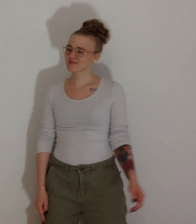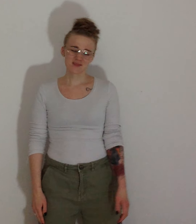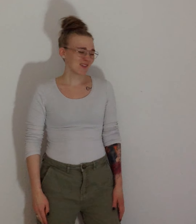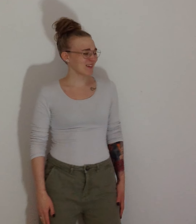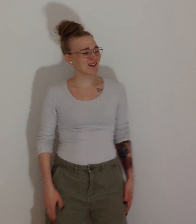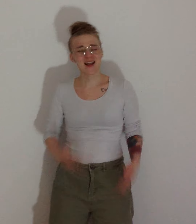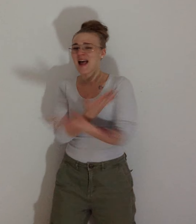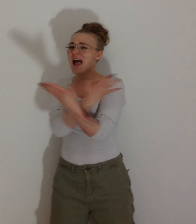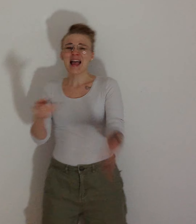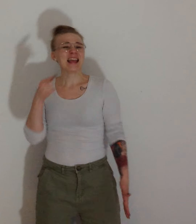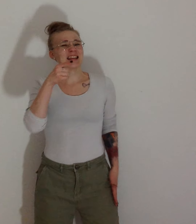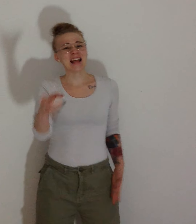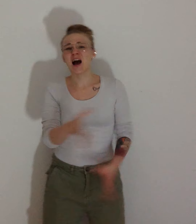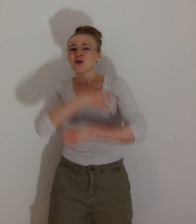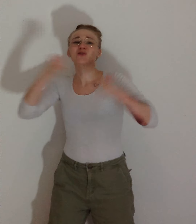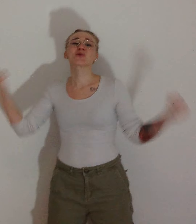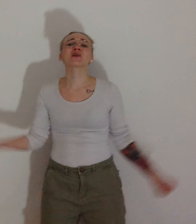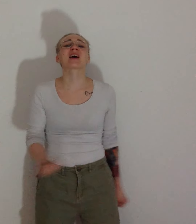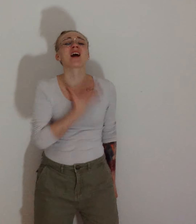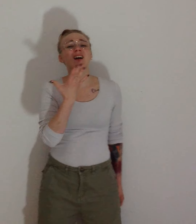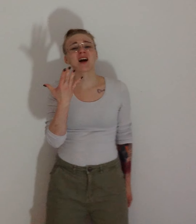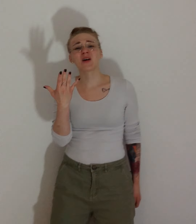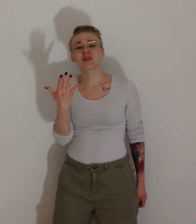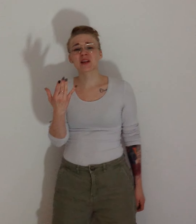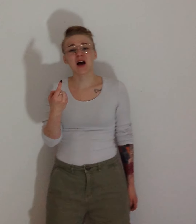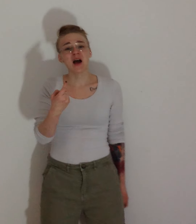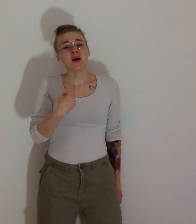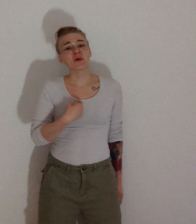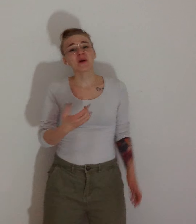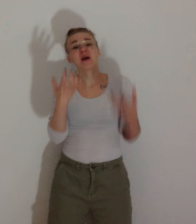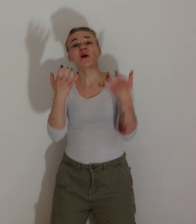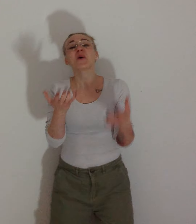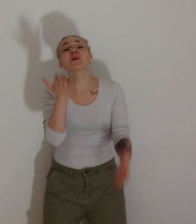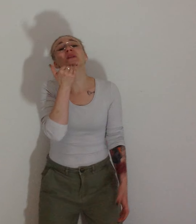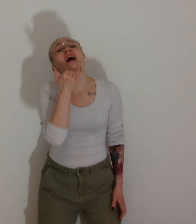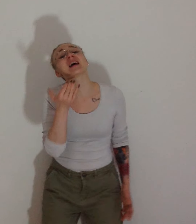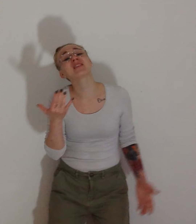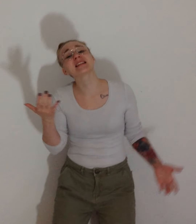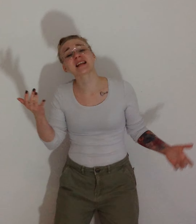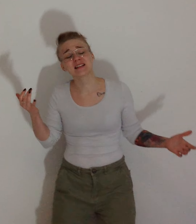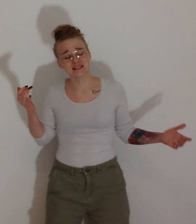Ei tää ole suurta rakkautta, kunhan jonkun tarvitsen.